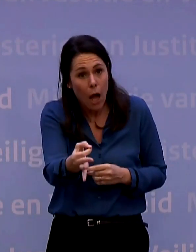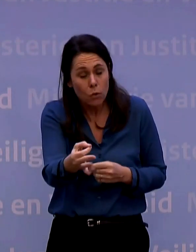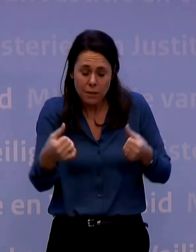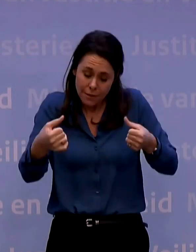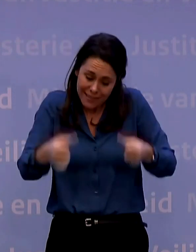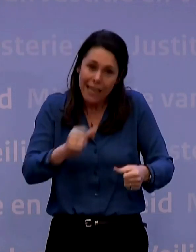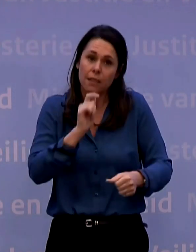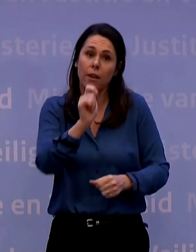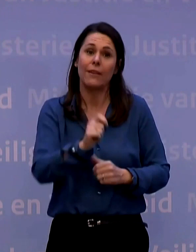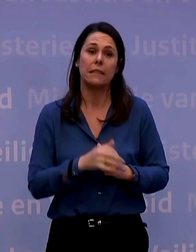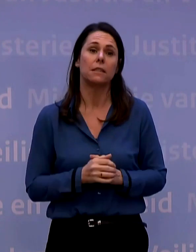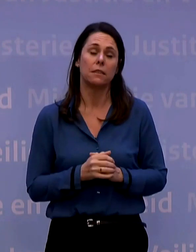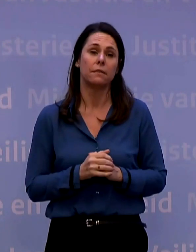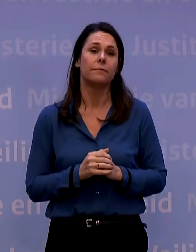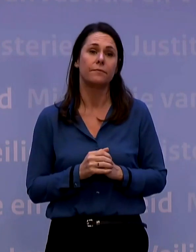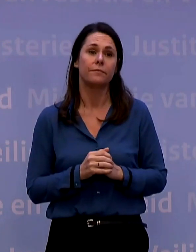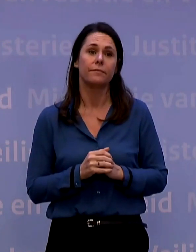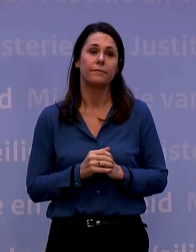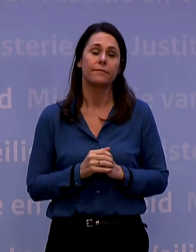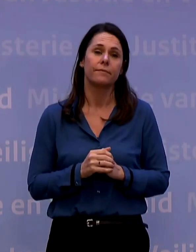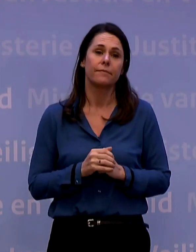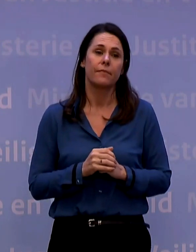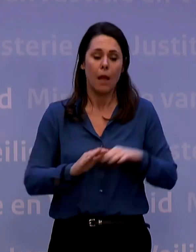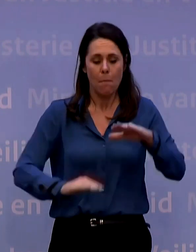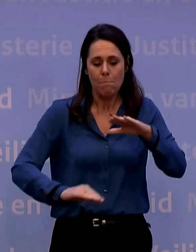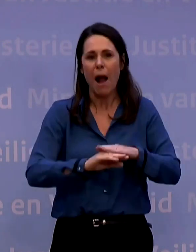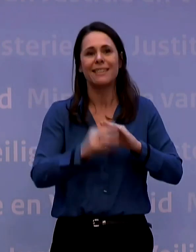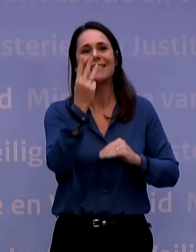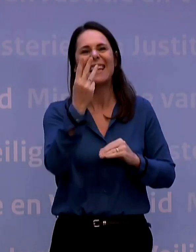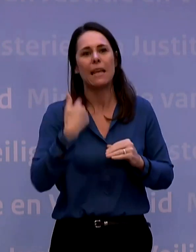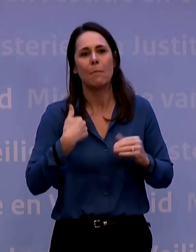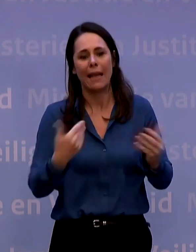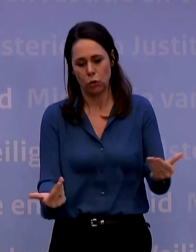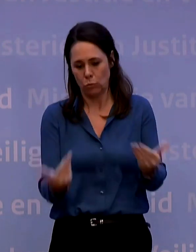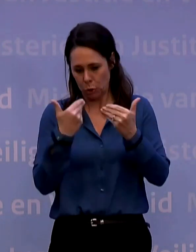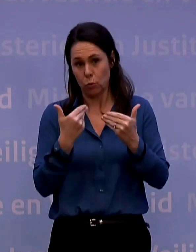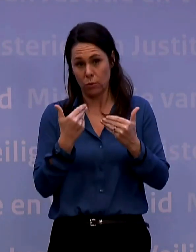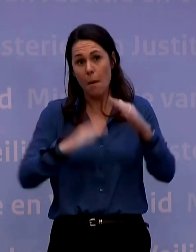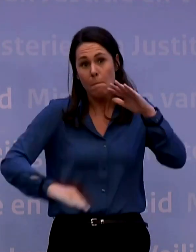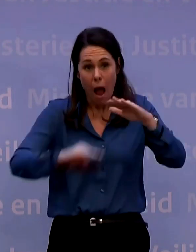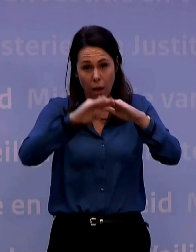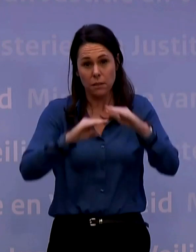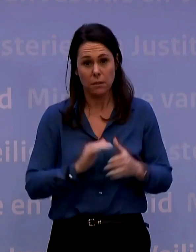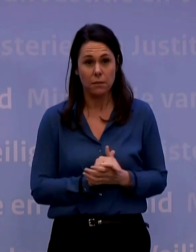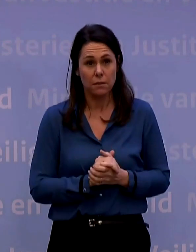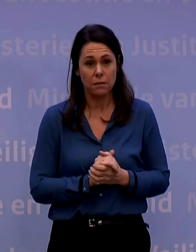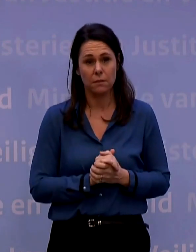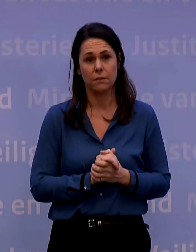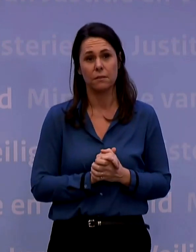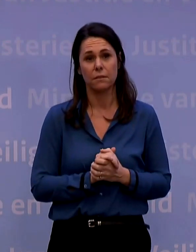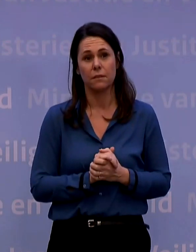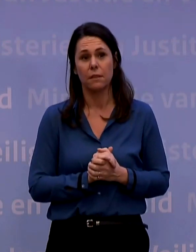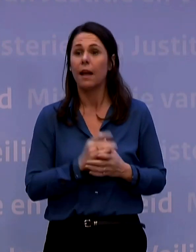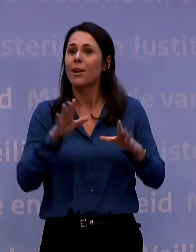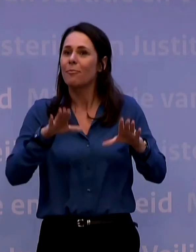ten hoogste drie mensen op bezoek, echt ten hoogste. En alleen maar als je dan nog steeds in huis